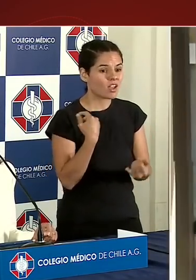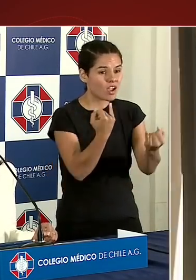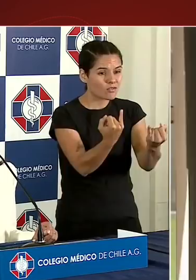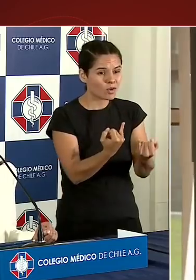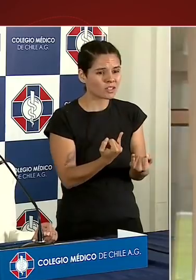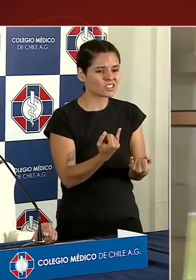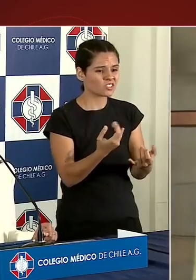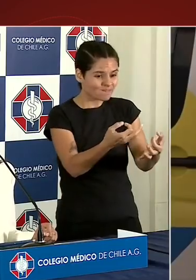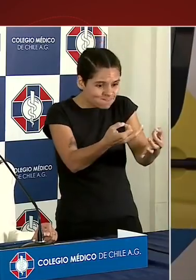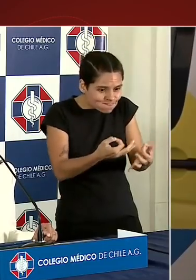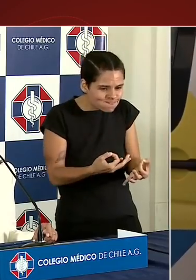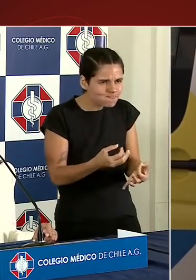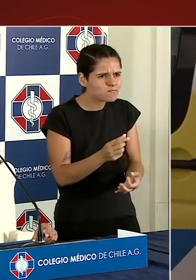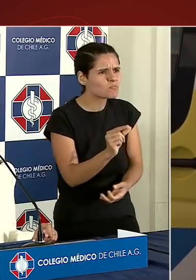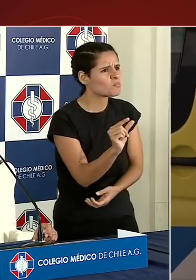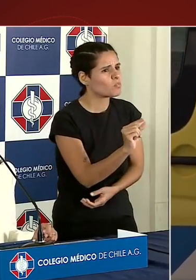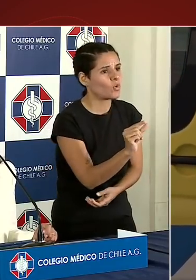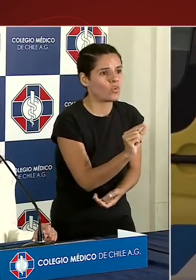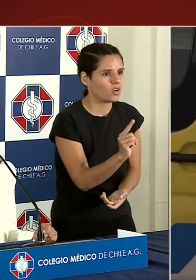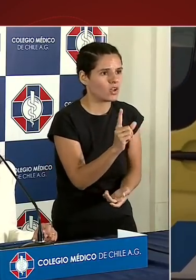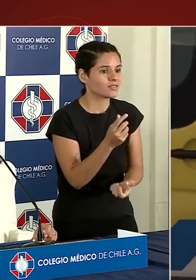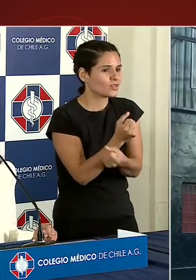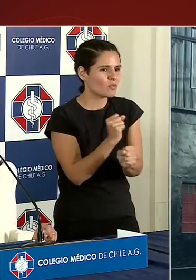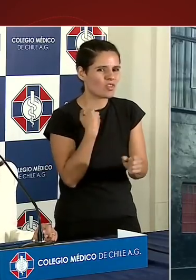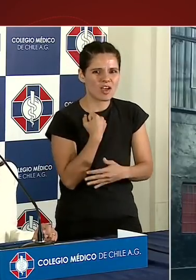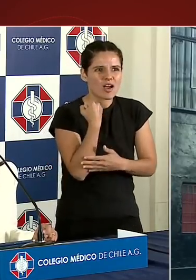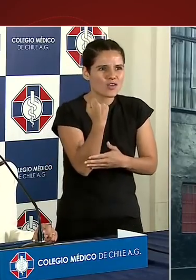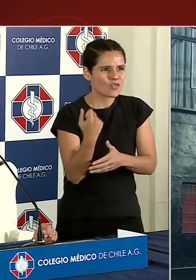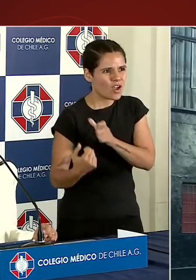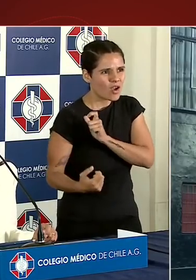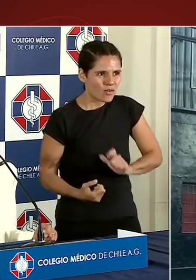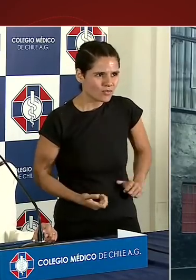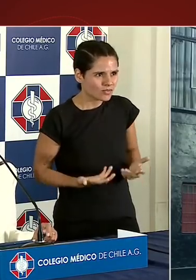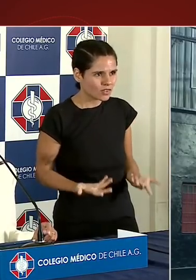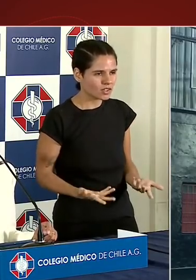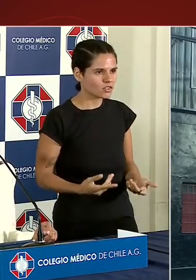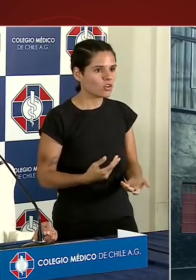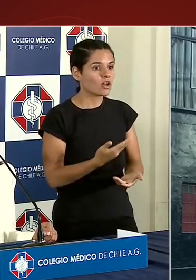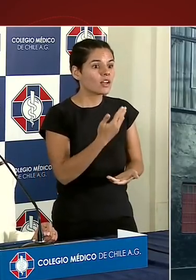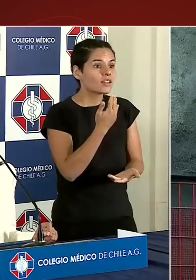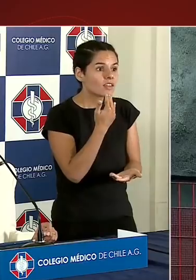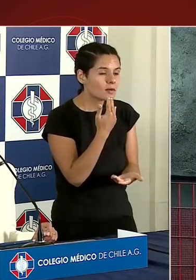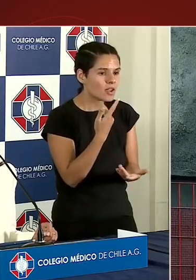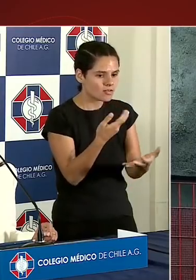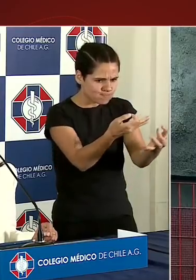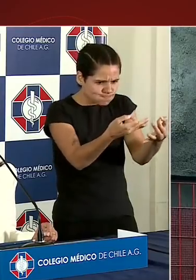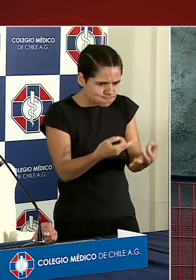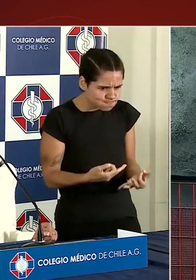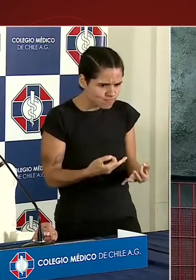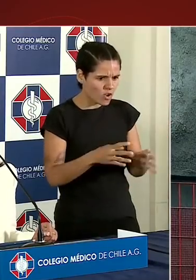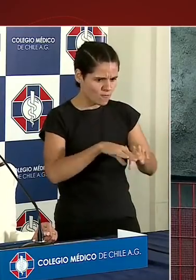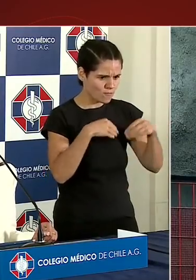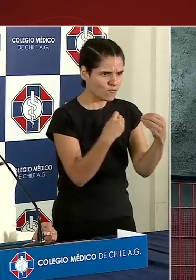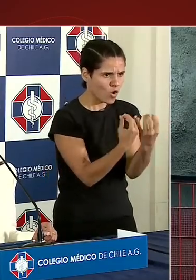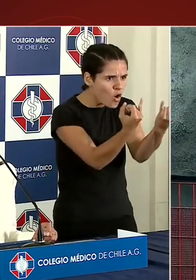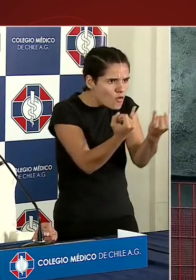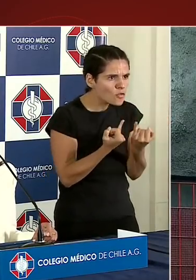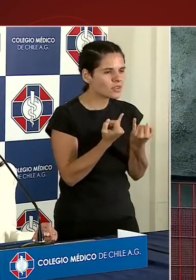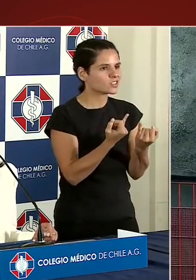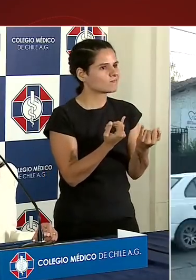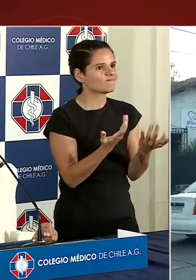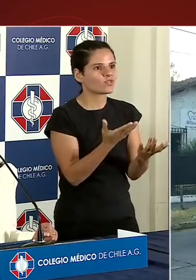información para colaborar con el Gobierno y los datos aportados a la fecha son incompletos,